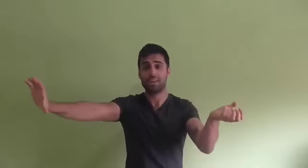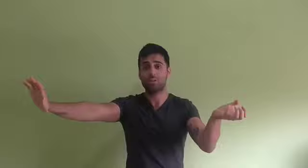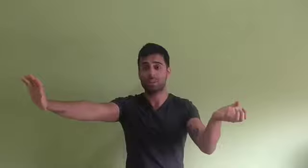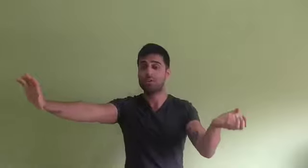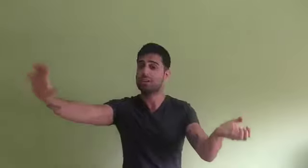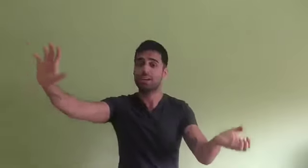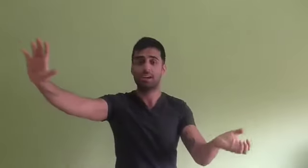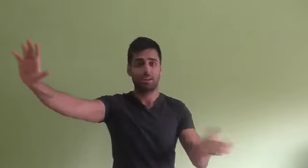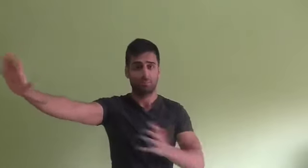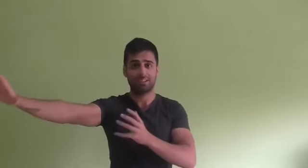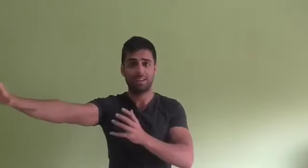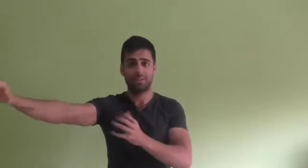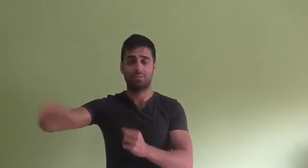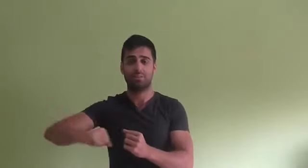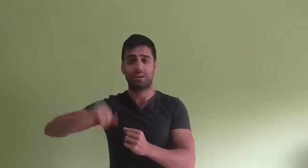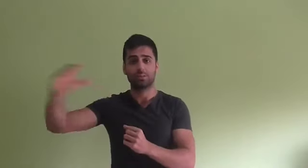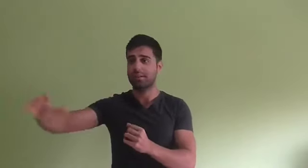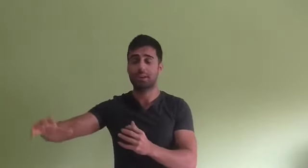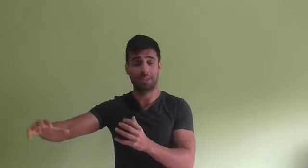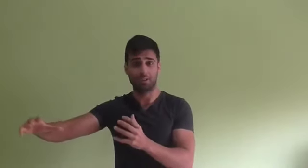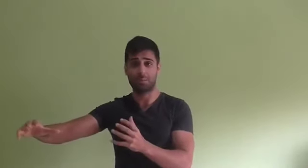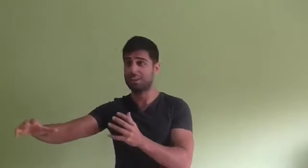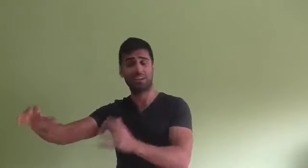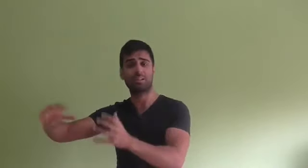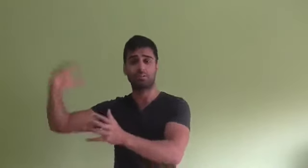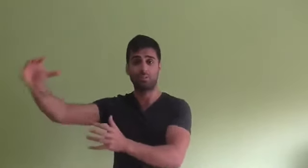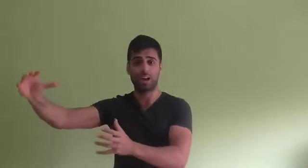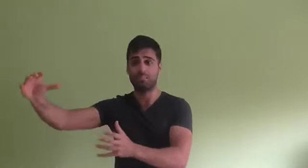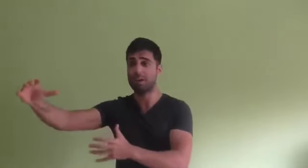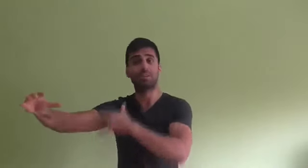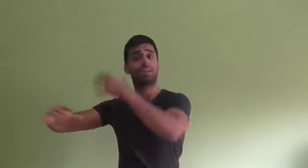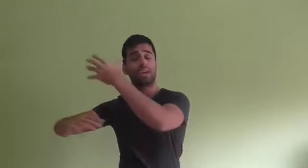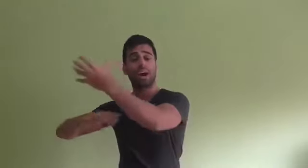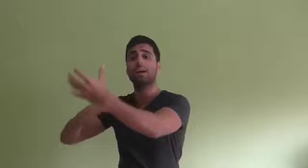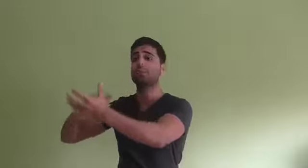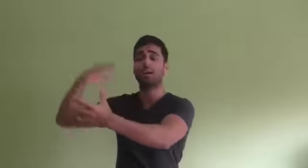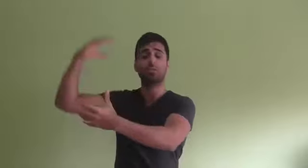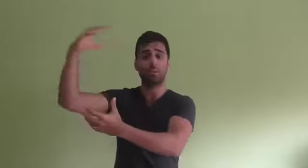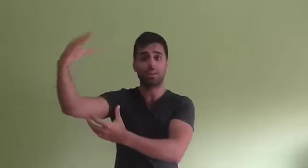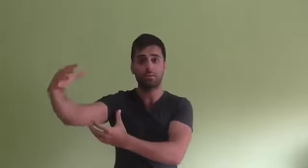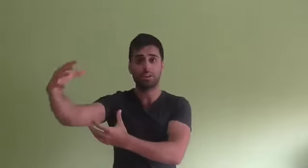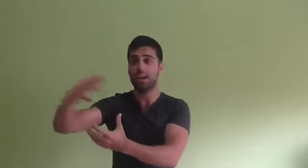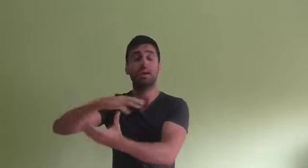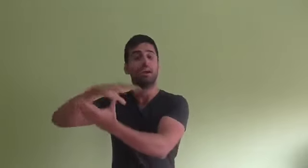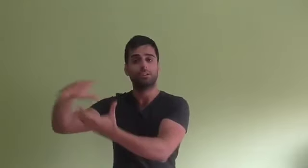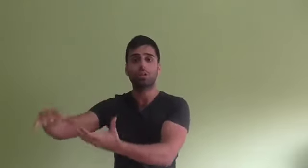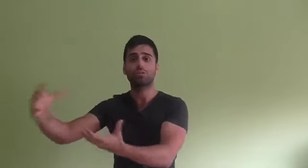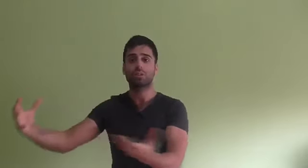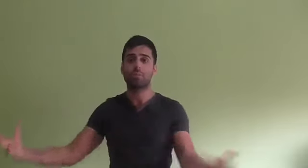mi ego. Mi ego quiere más dinero. Eso está bien. Mi ego también quiere disfrutar. Mi ego quiere viajar. Mi ego también quiere follar. Y todo eso está